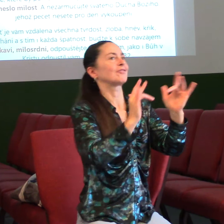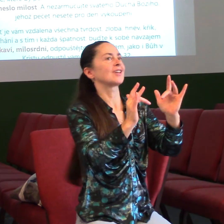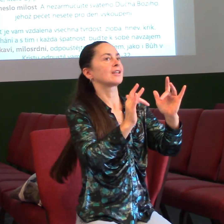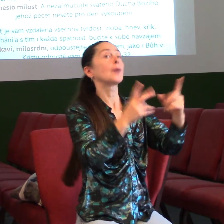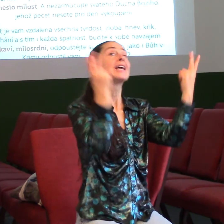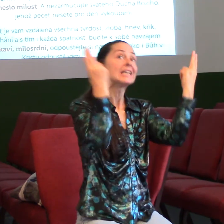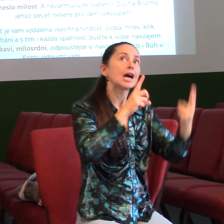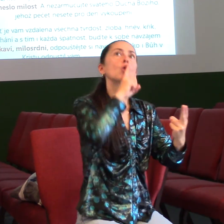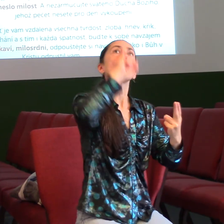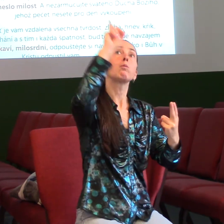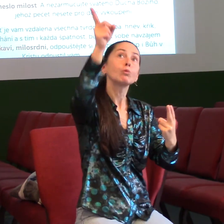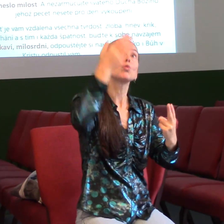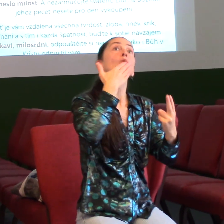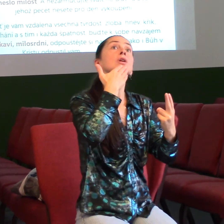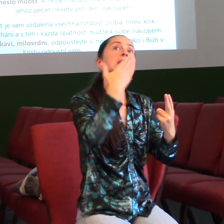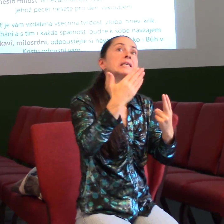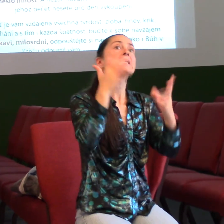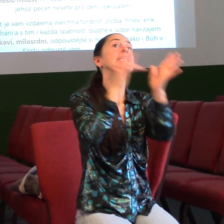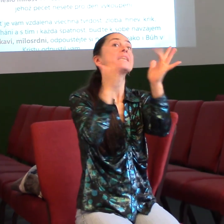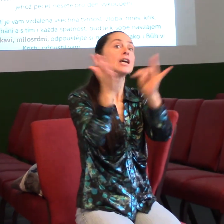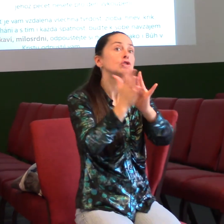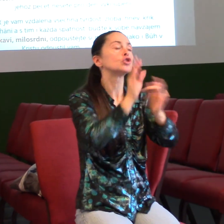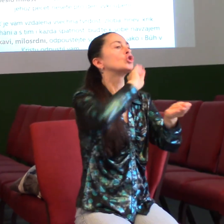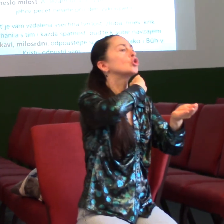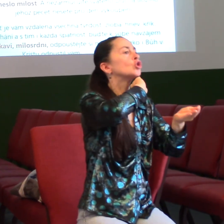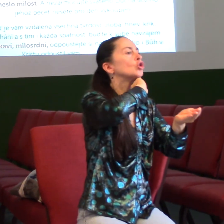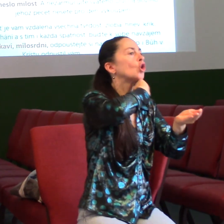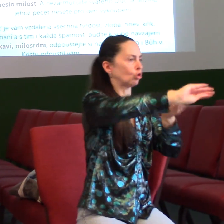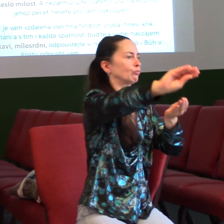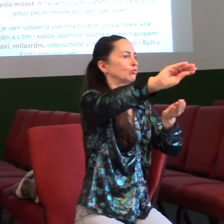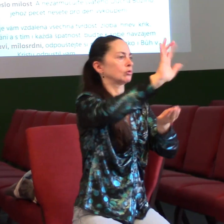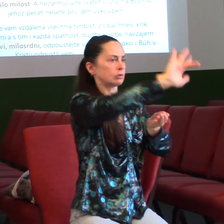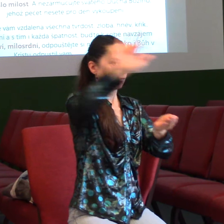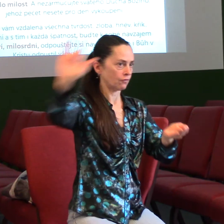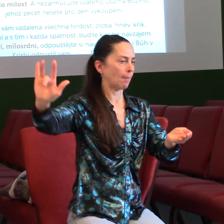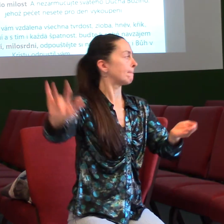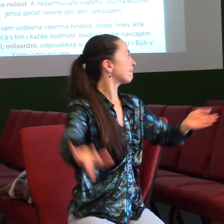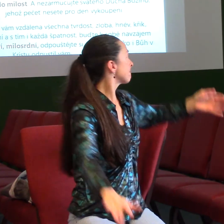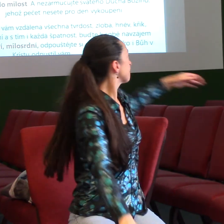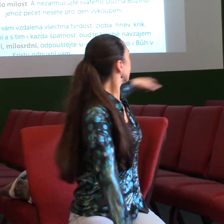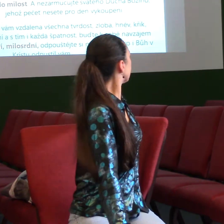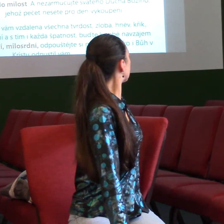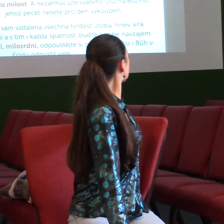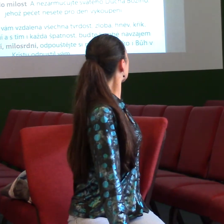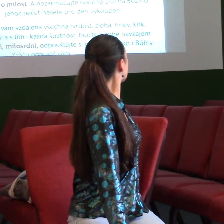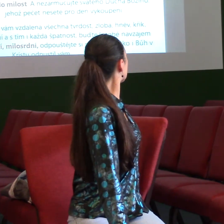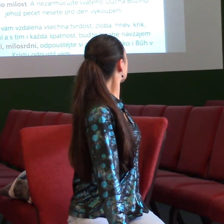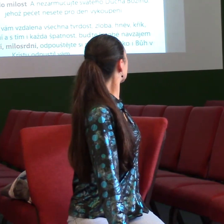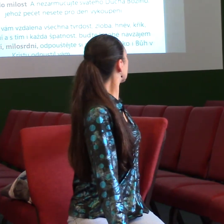odpustil vám. Tak už to tam je. Výborně. A je tam pět takových